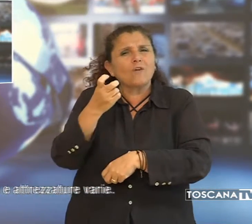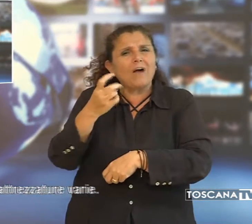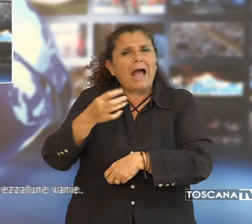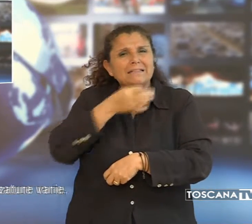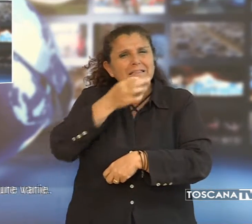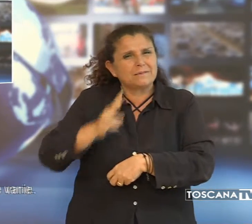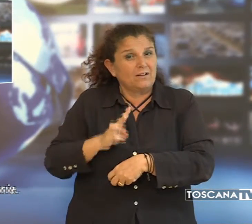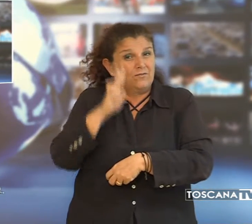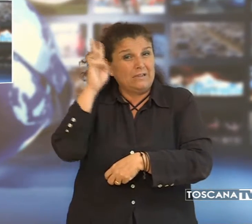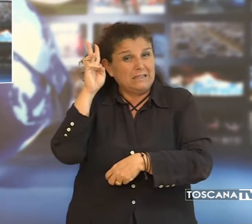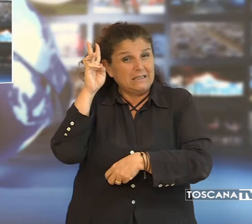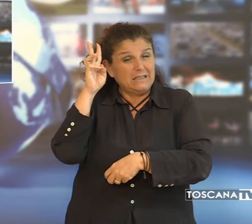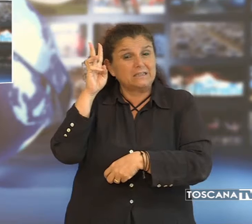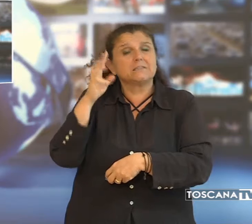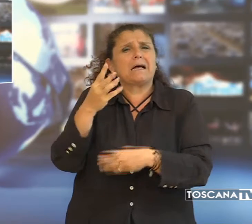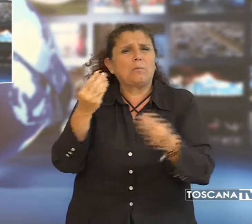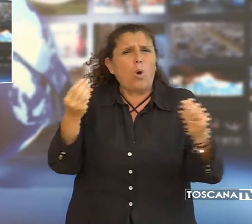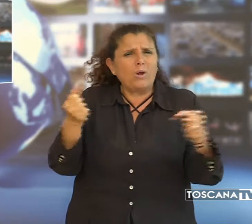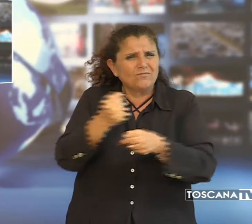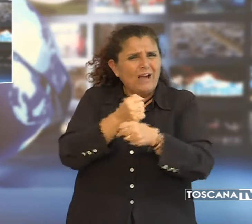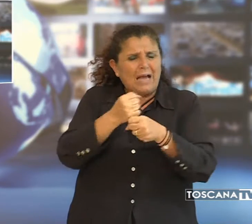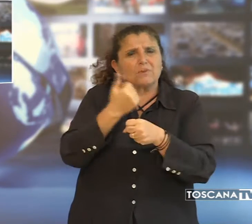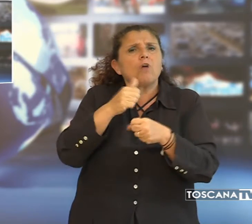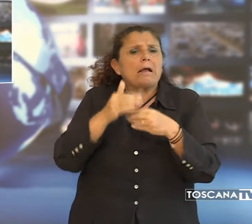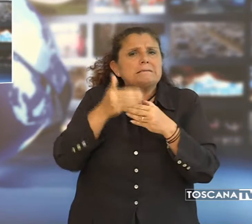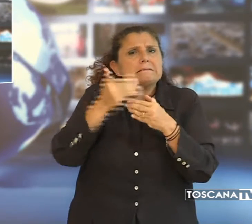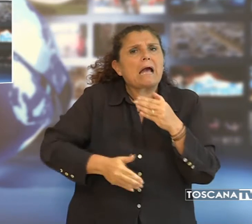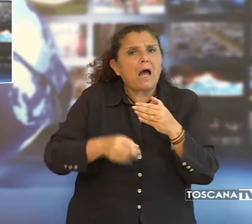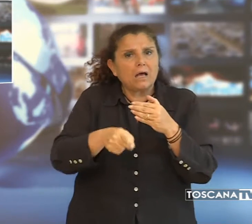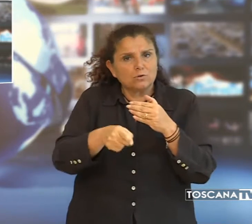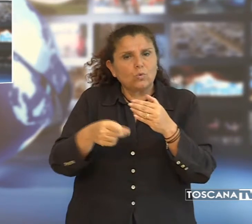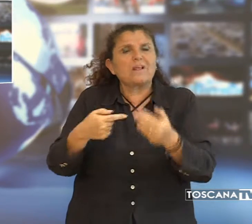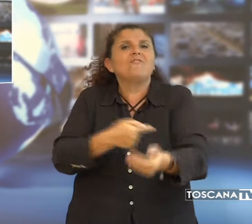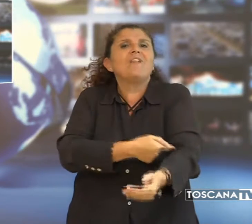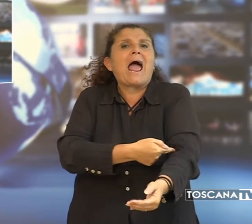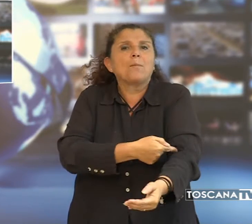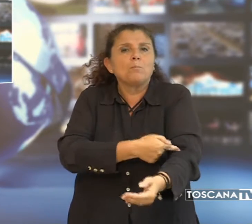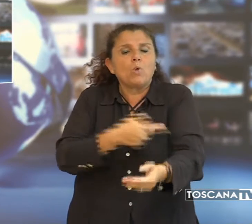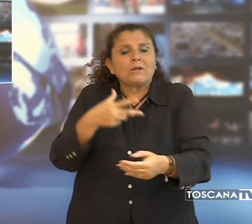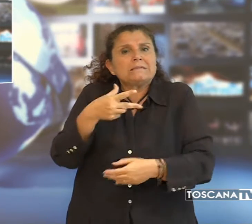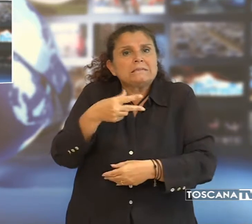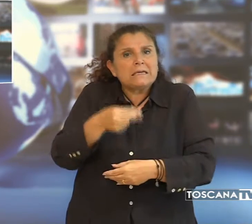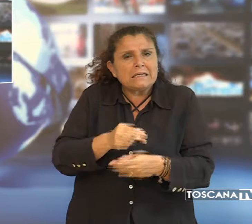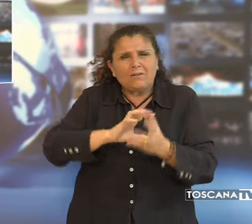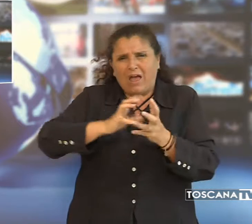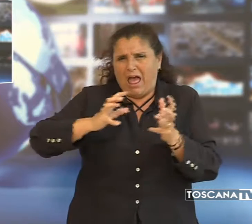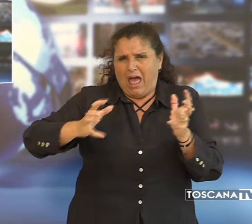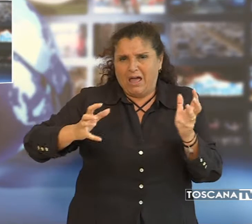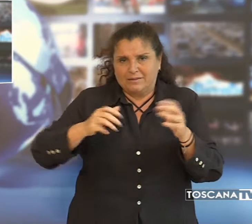di Finanza in una nota, molti farmaci, anche scaduti, flebo, siringhe e attrezzature varie.